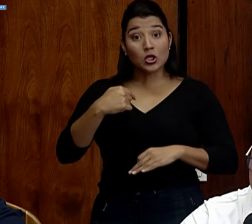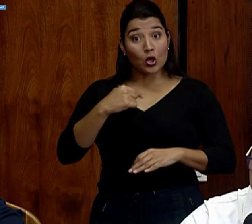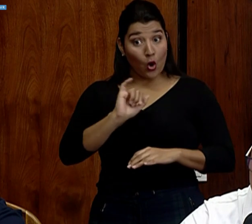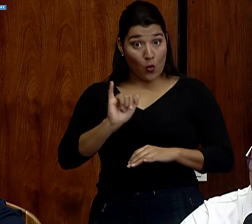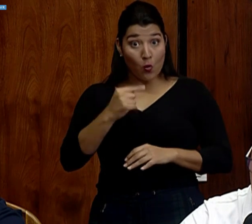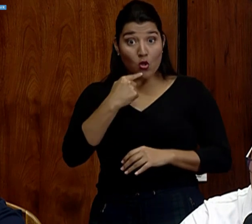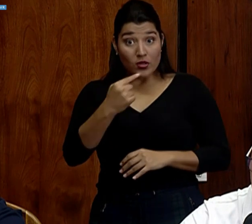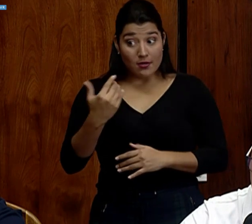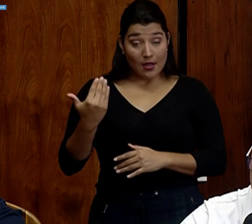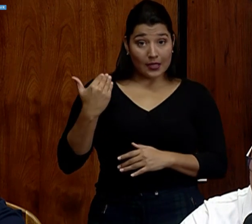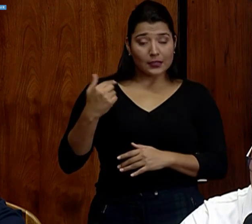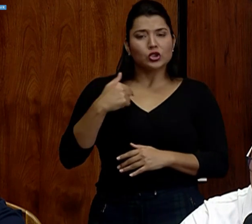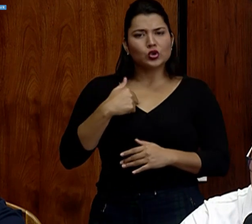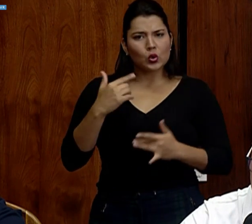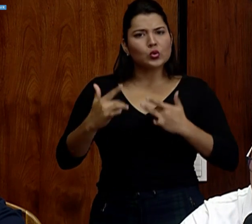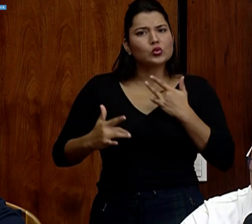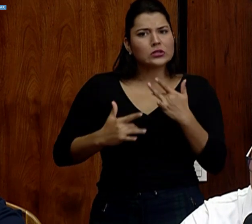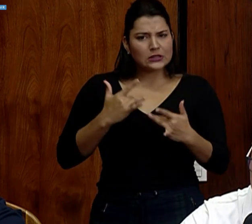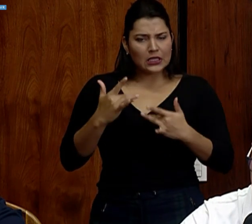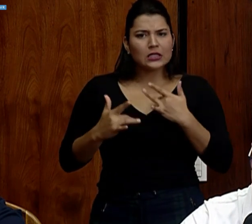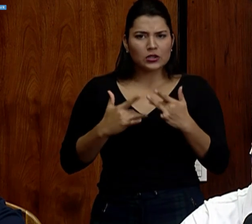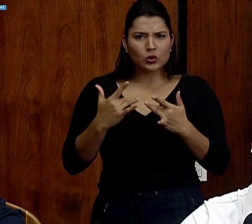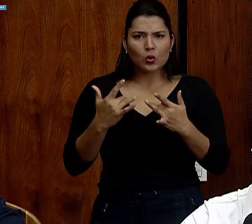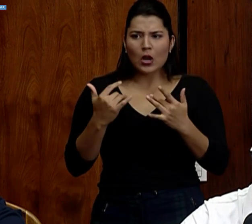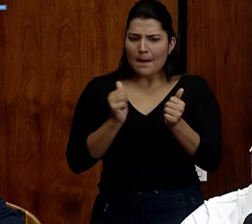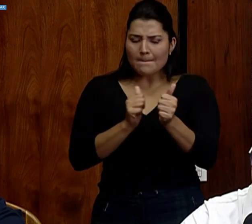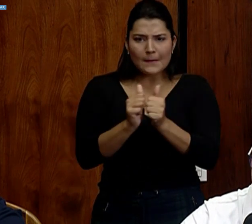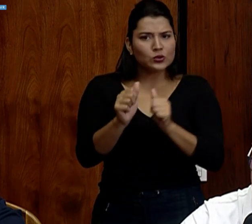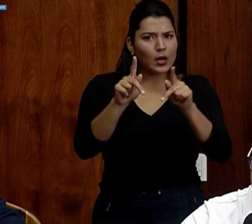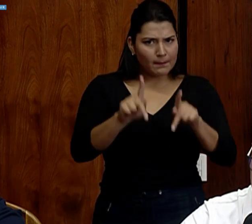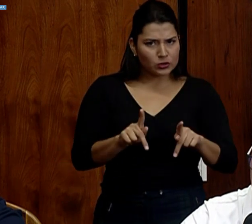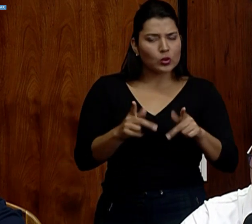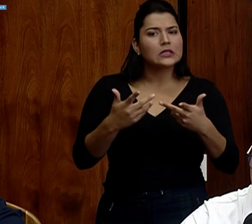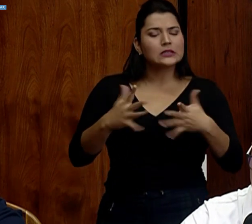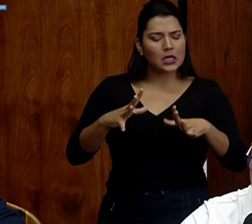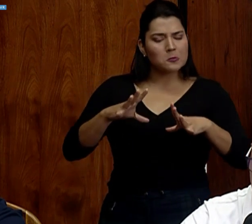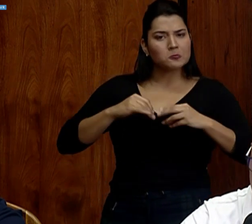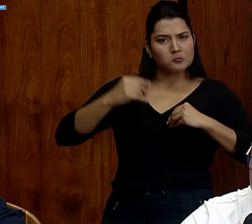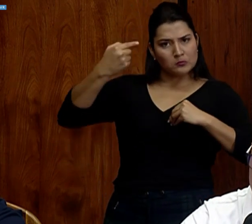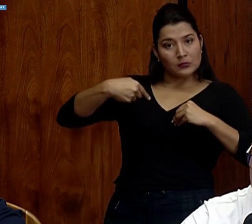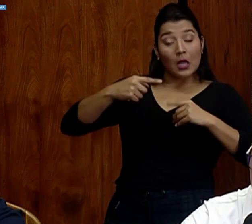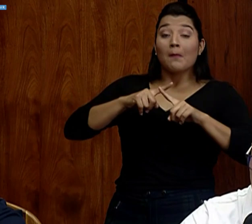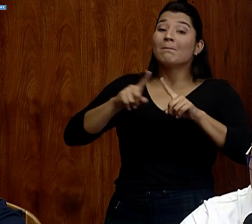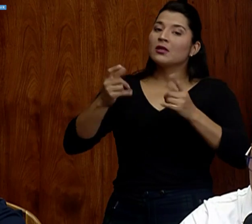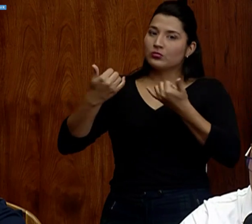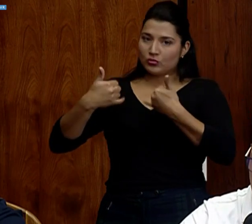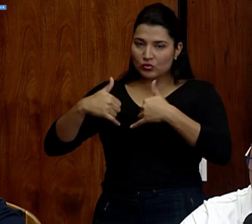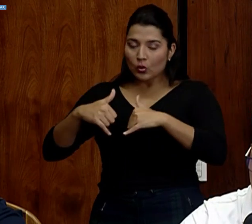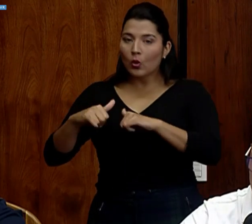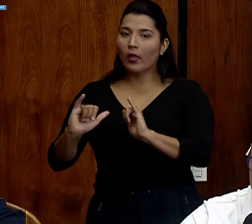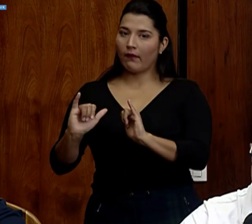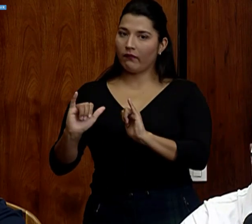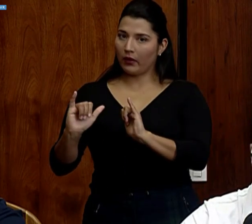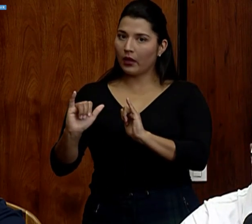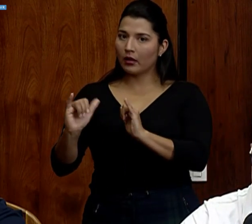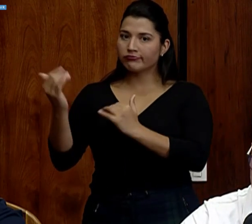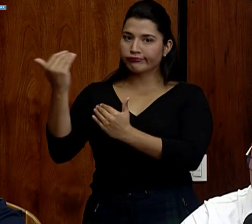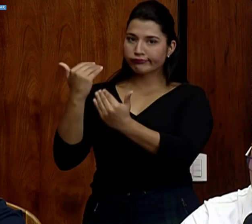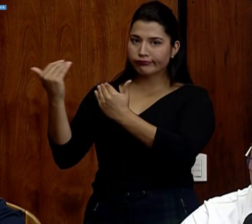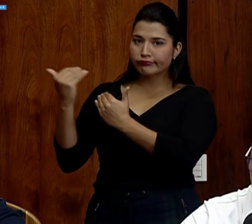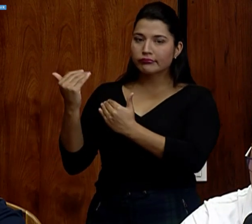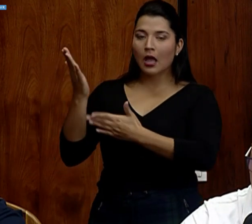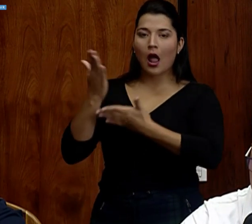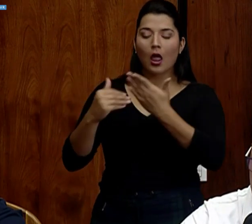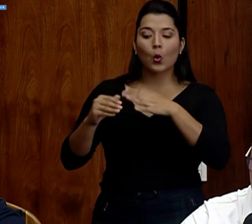en un porcentaje importante respondiendo, aunque todavía tengo reportes de algunos cantones